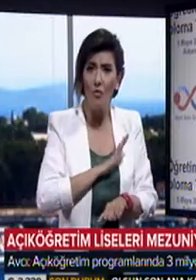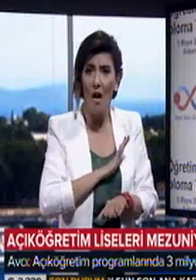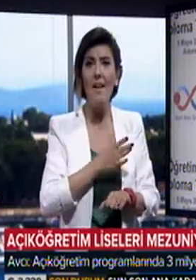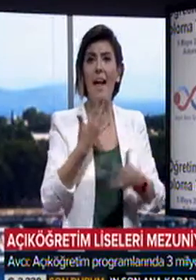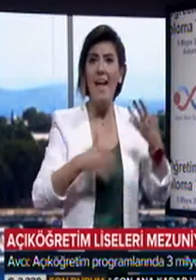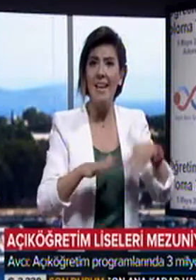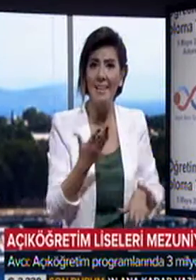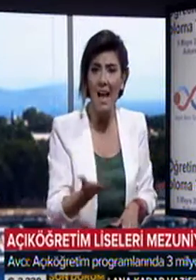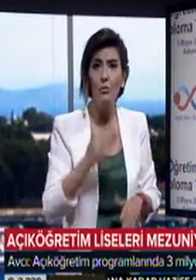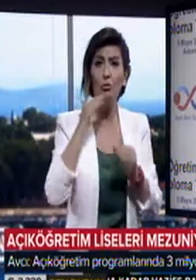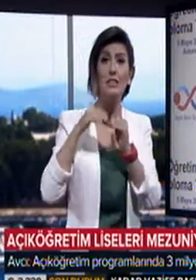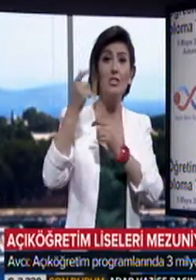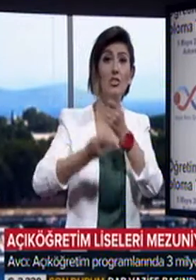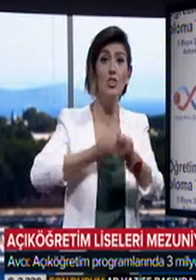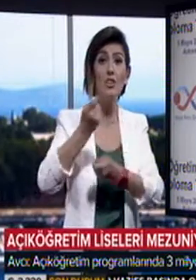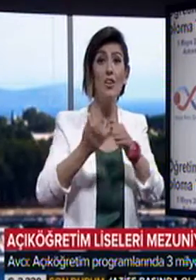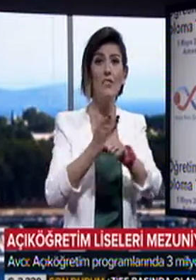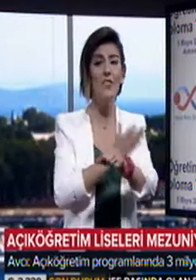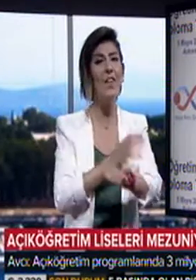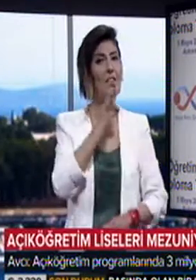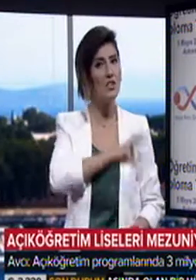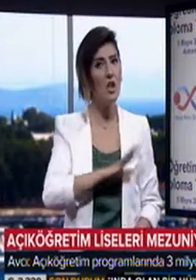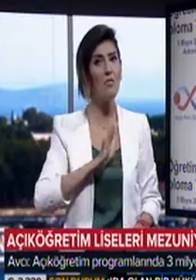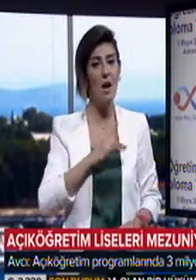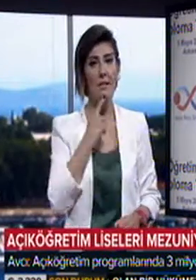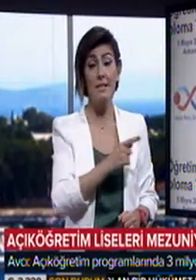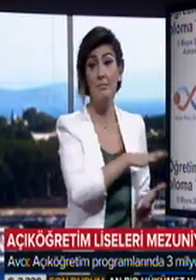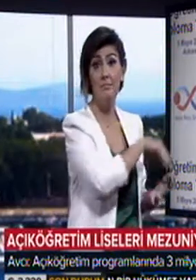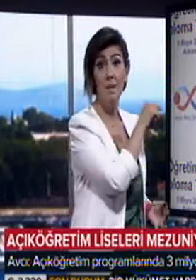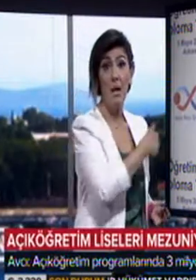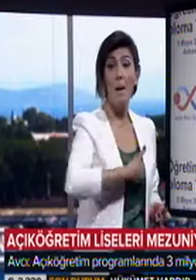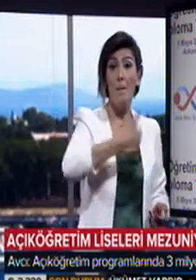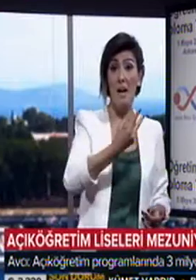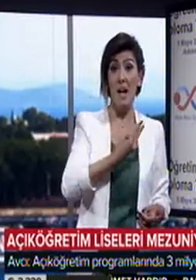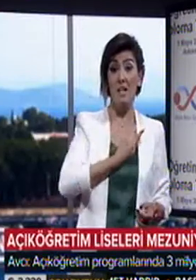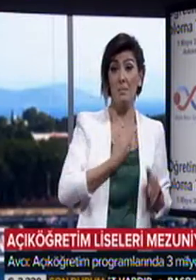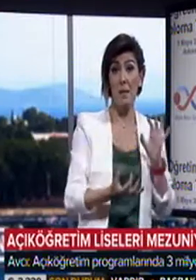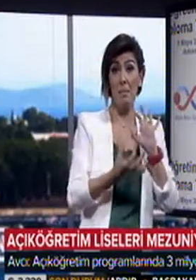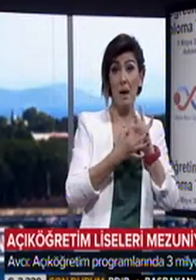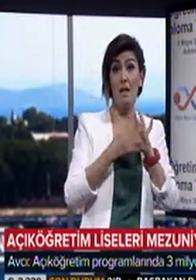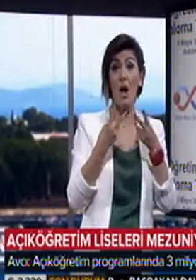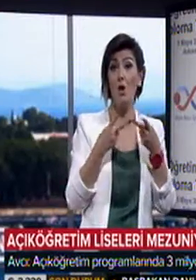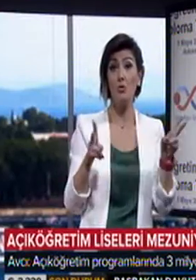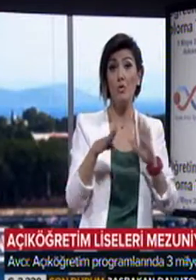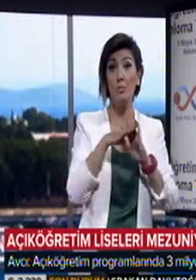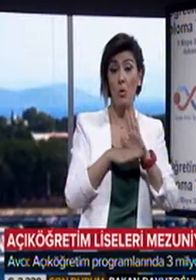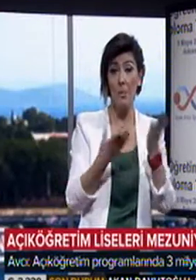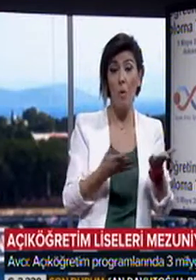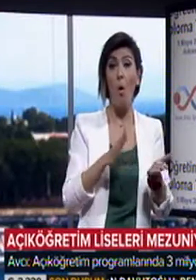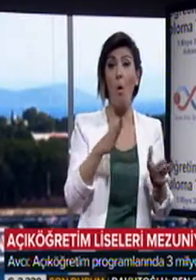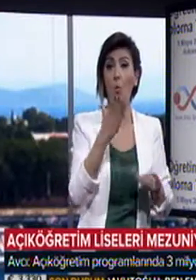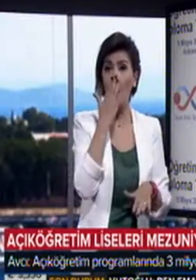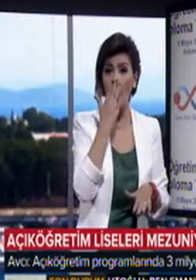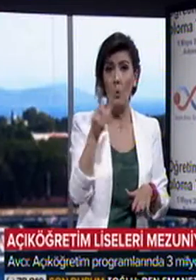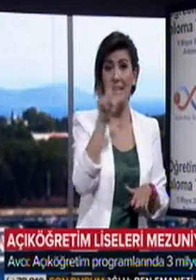engelli ve yurt dışında çalışan vatandaşlarımız da yararlanıyor dedi. Avcı, bakanlığımıza bağlı açık öğretim programlarında